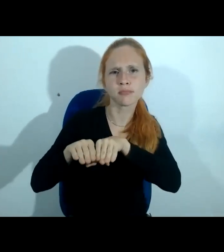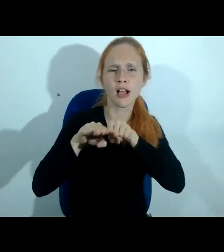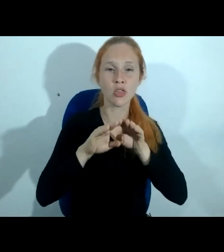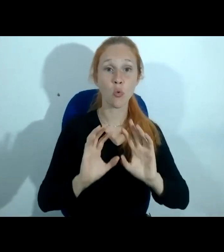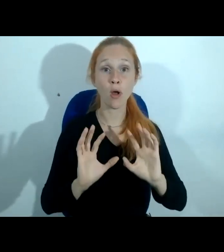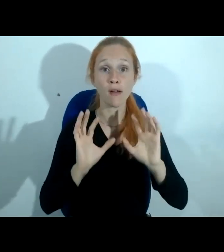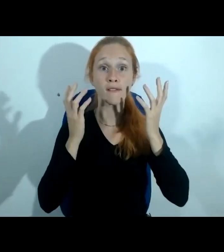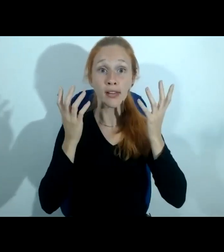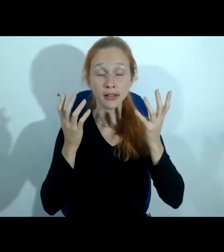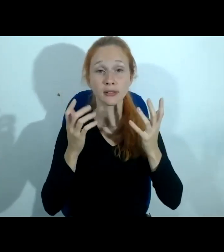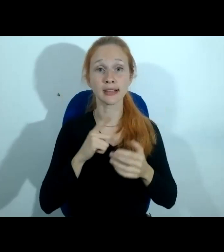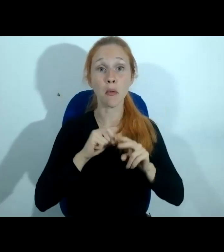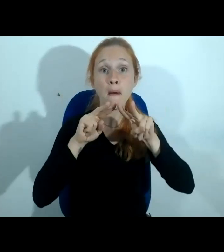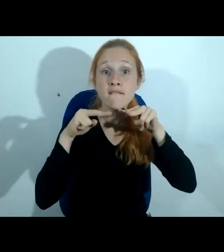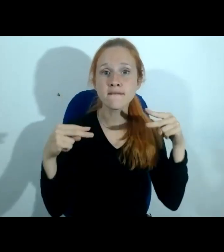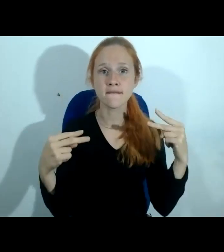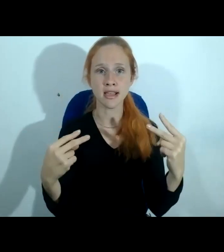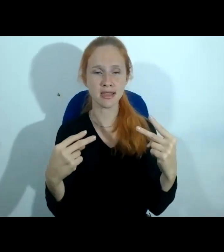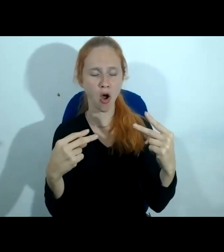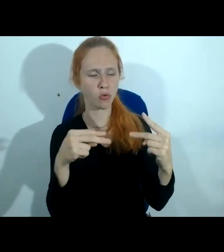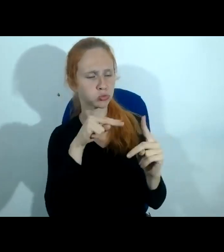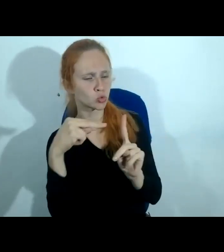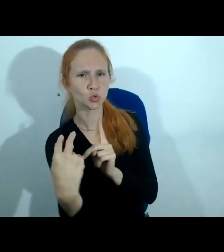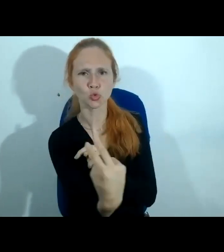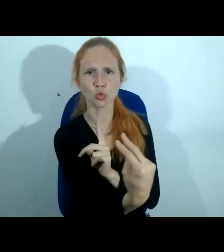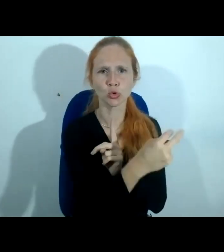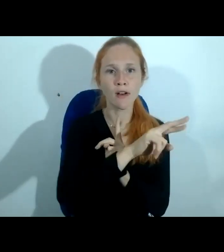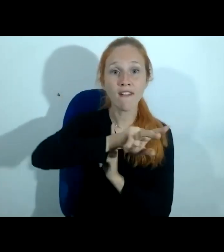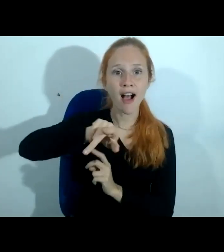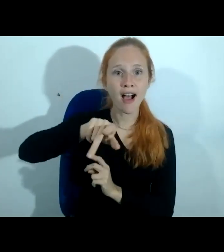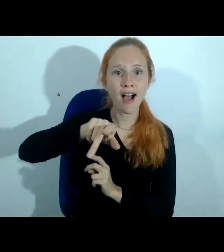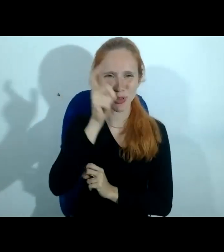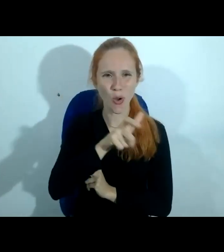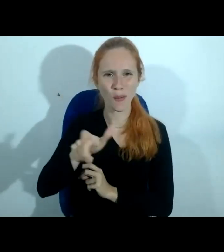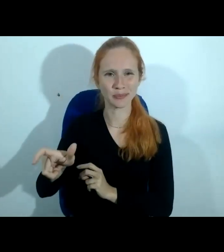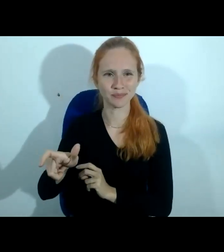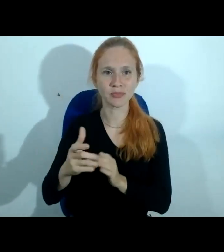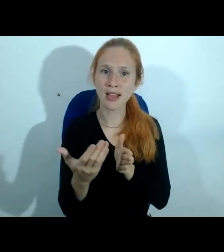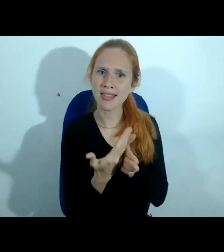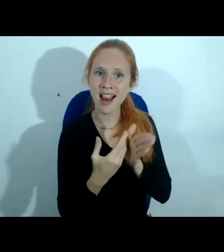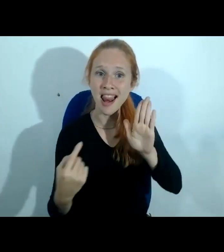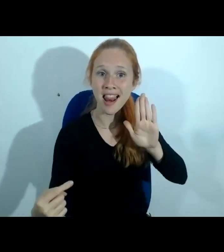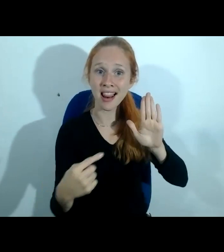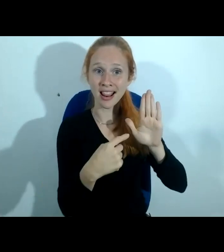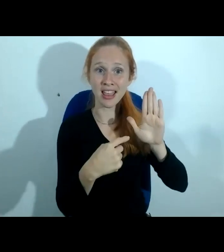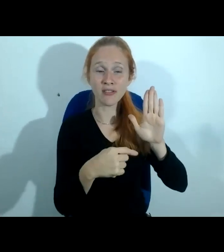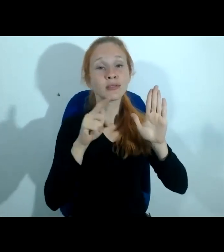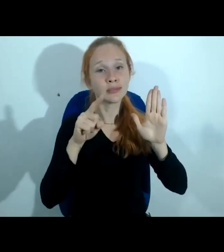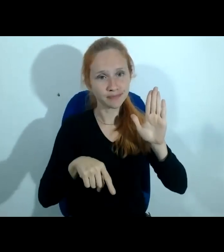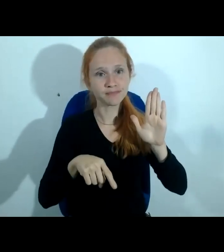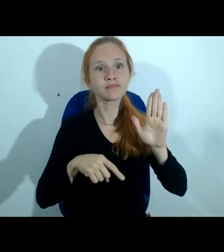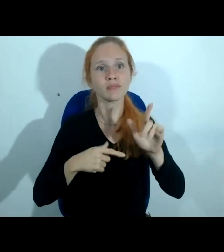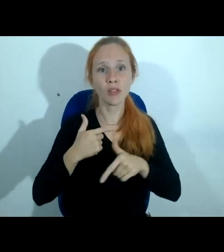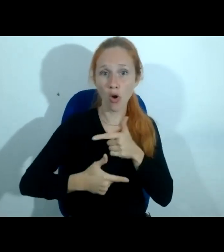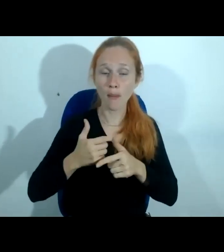temos uma visão de diversas pessoas e eu vejo senhoras e senhores nesse livro aqui uma verdadeira obra democrática que vale não